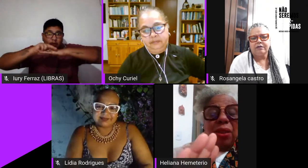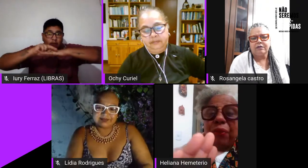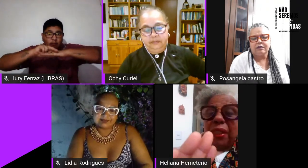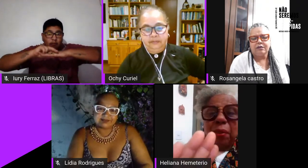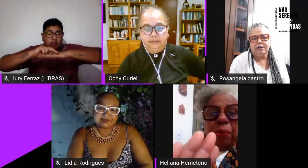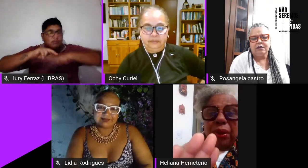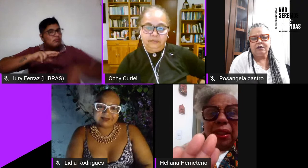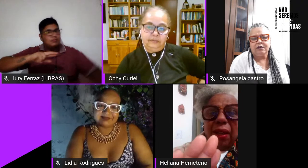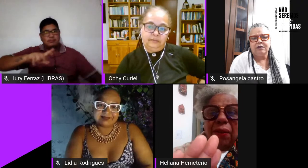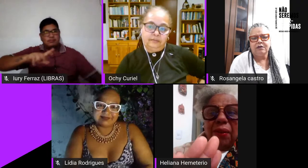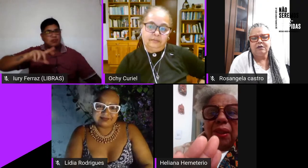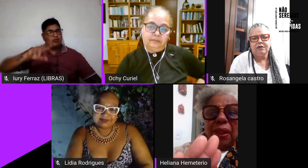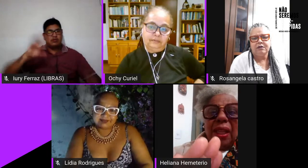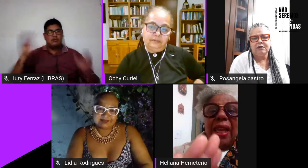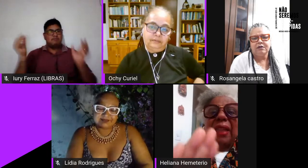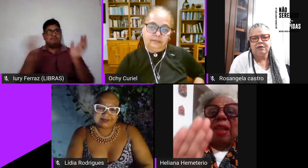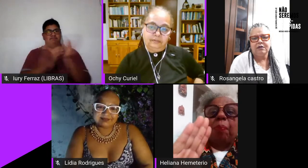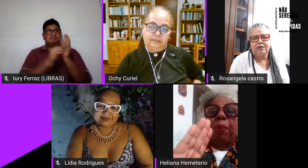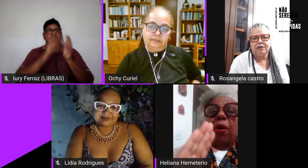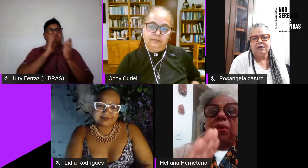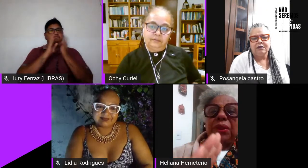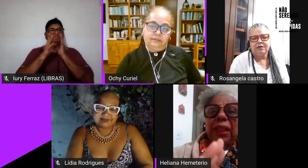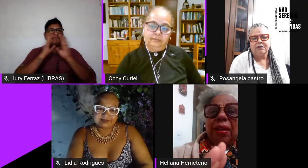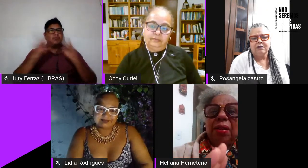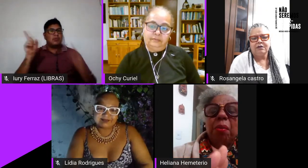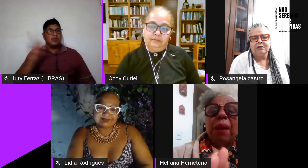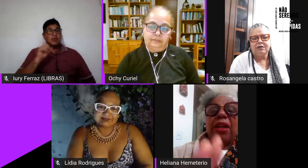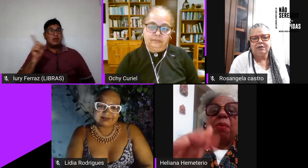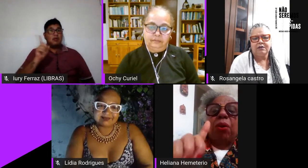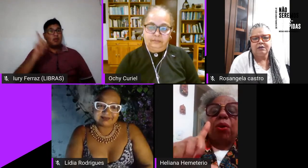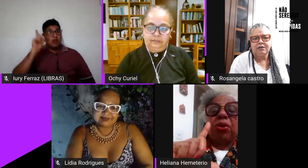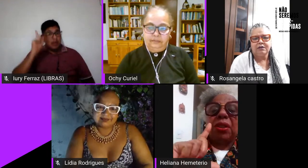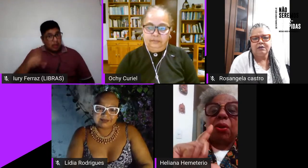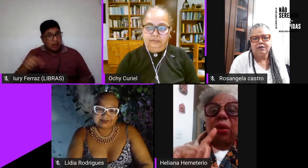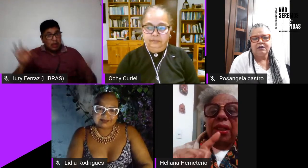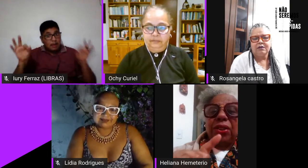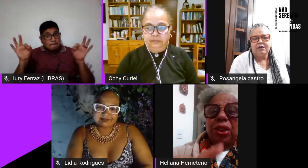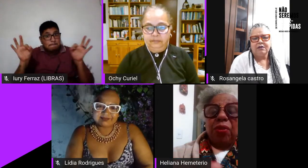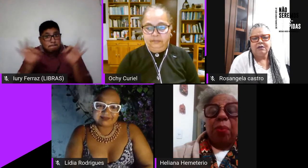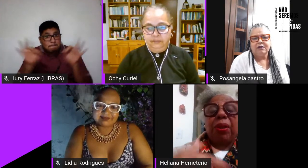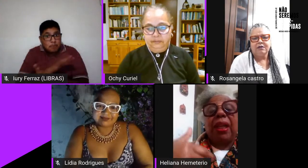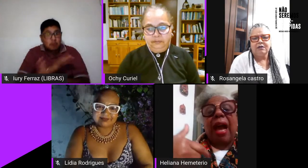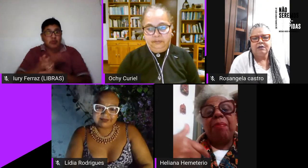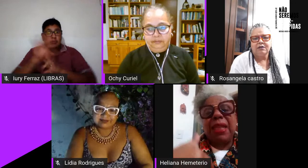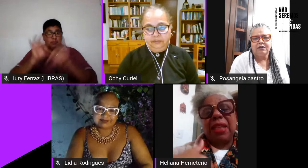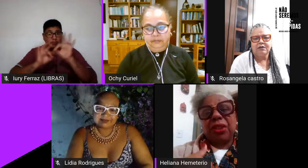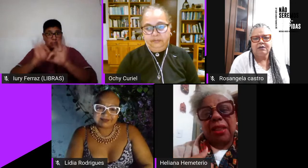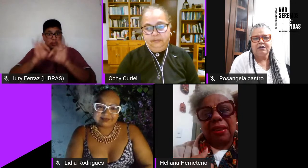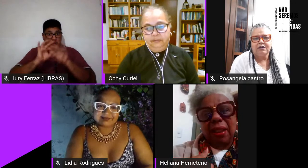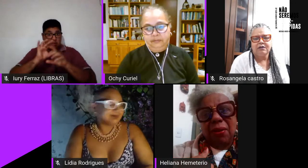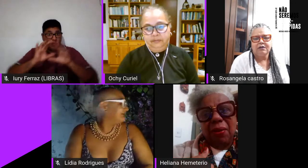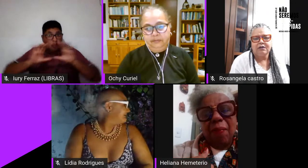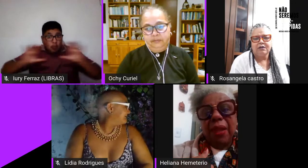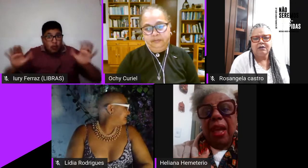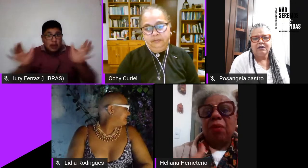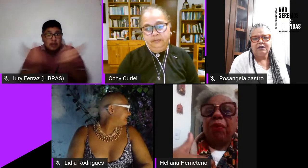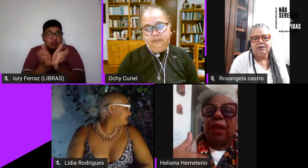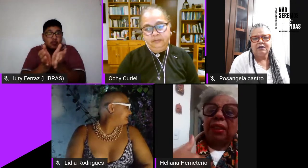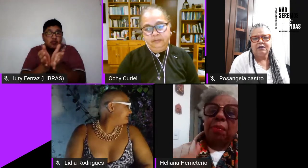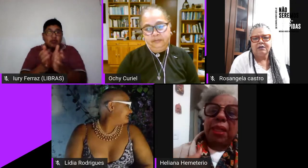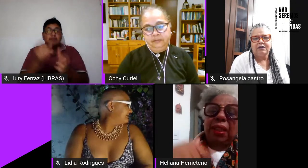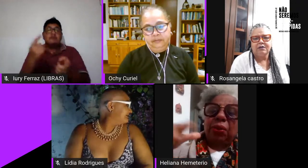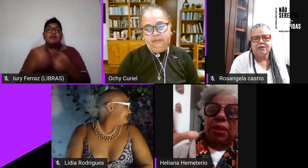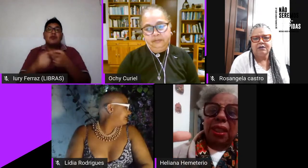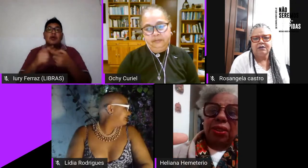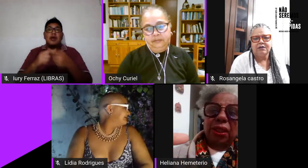é só sair no facebook não é tá pronta para uma construção coletiva porque a minha geração aí eu